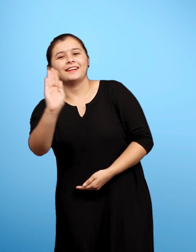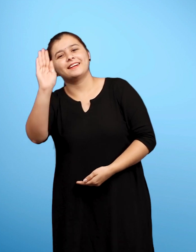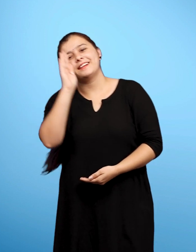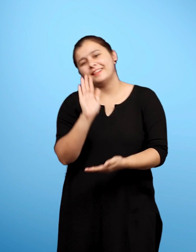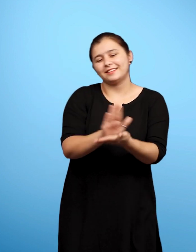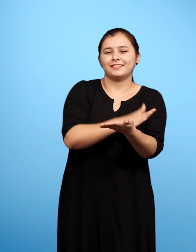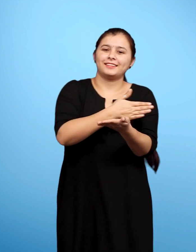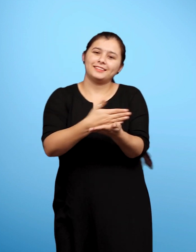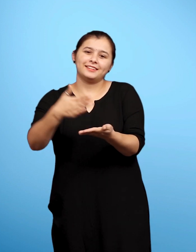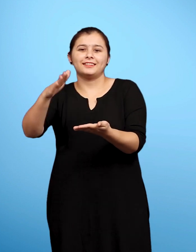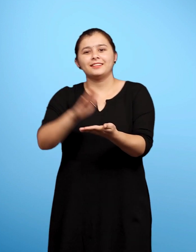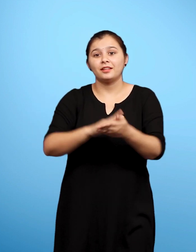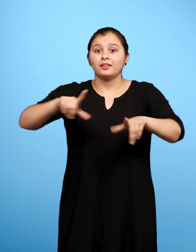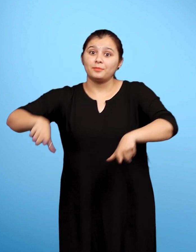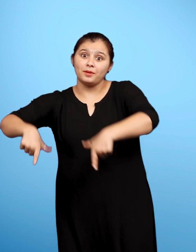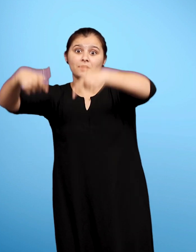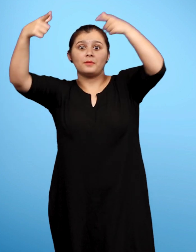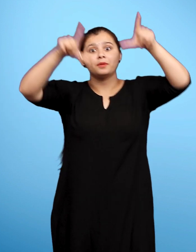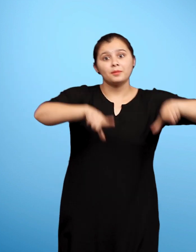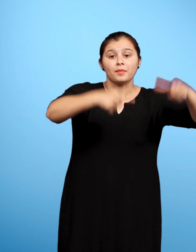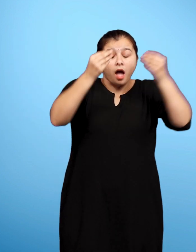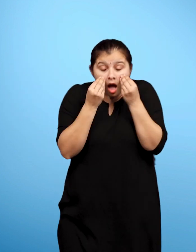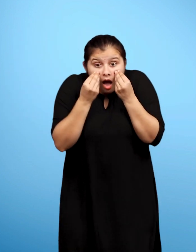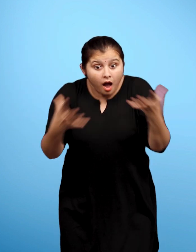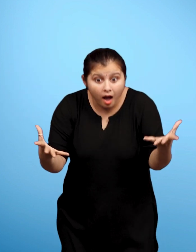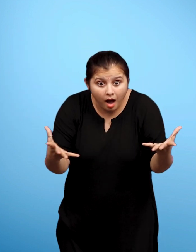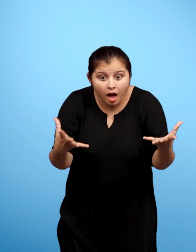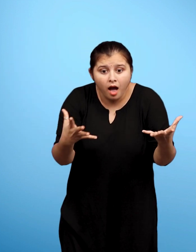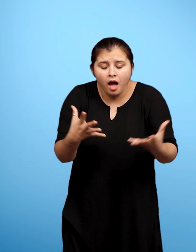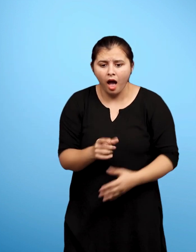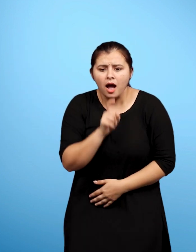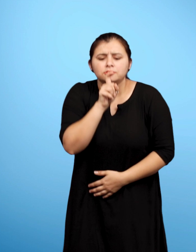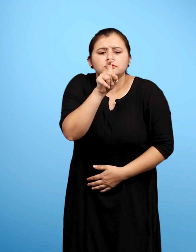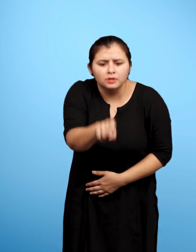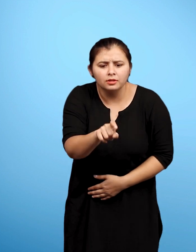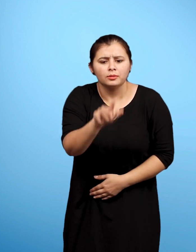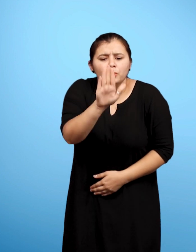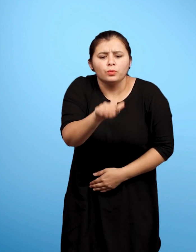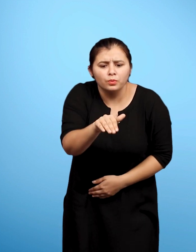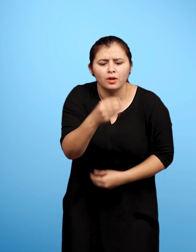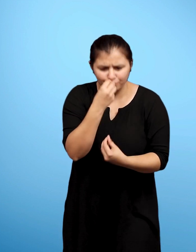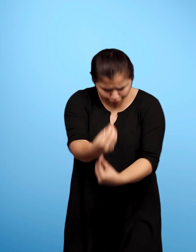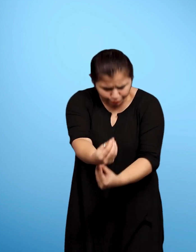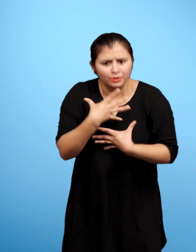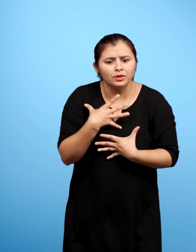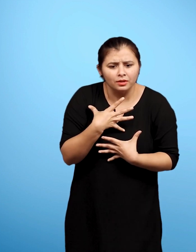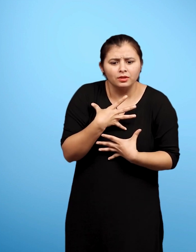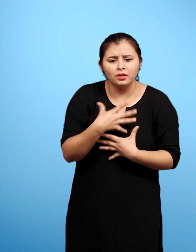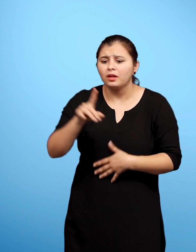इस अनहोनी घटना को जंगल देख रहा था उसने पूछा, ओ भाईयो, मुझे